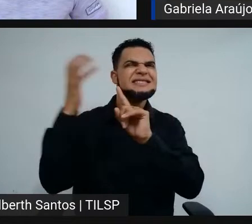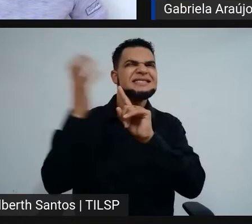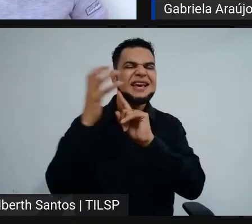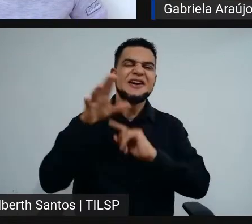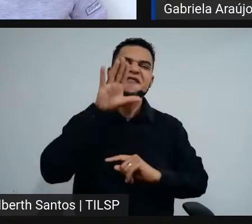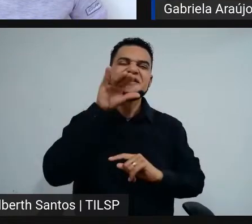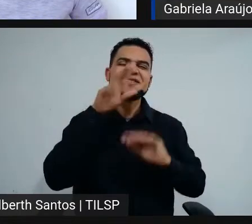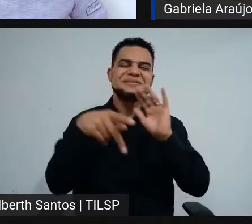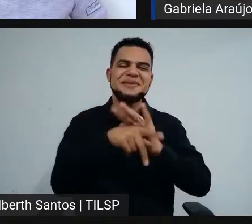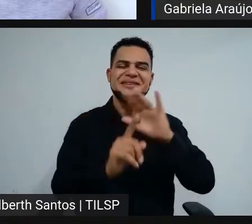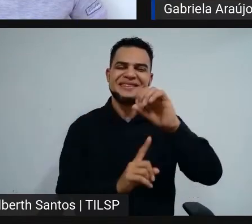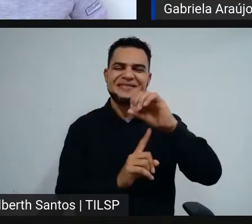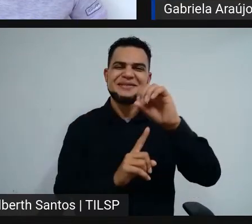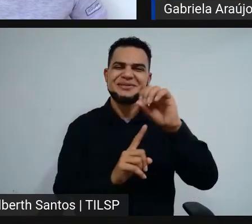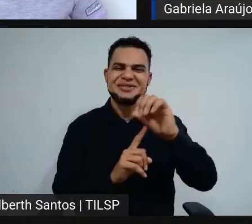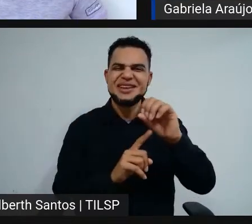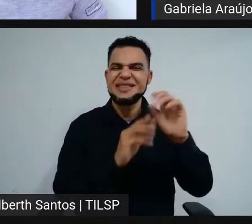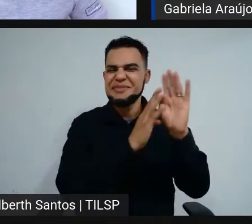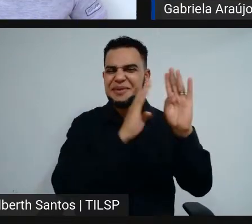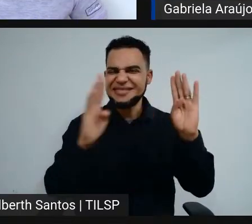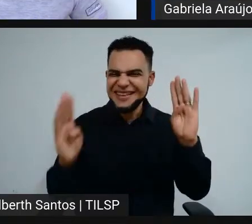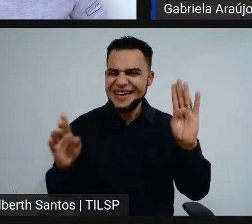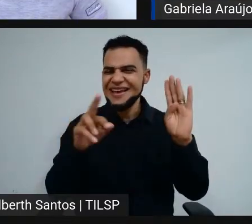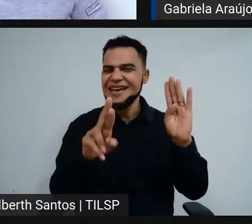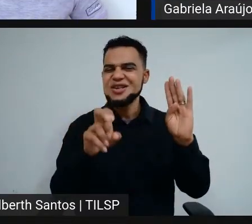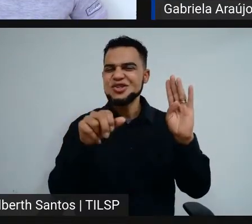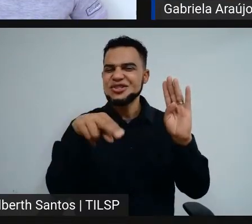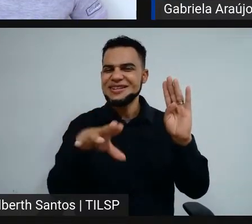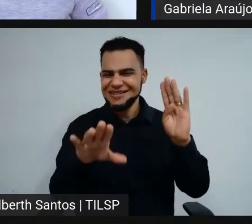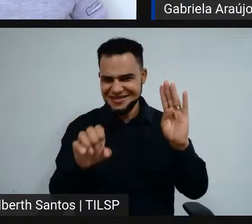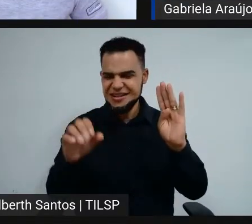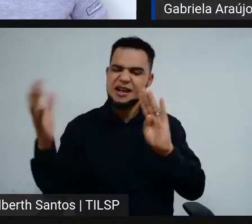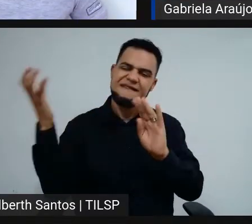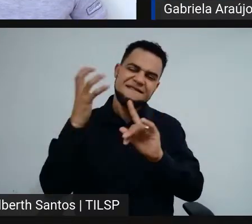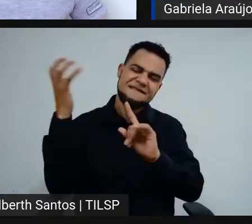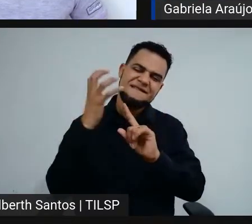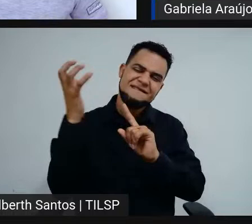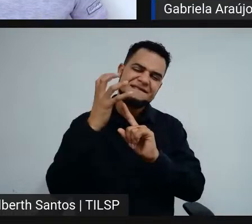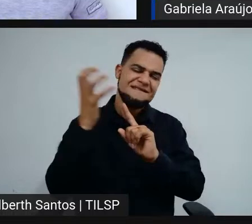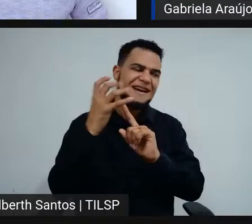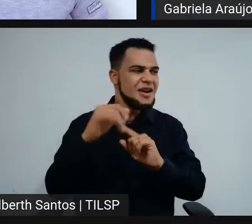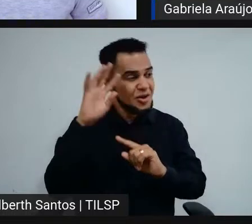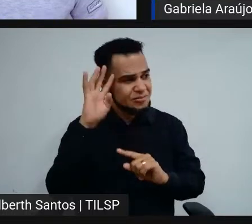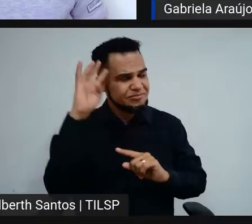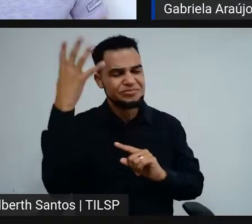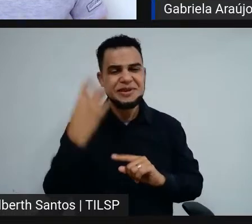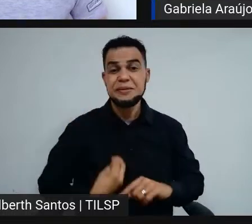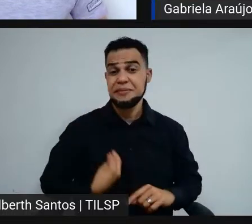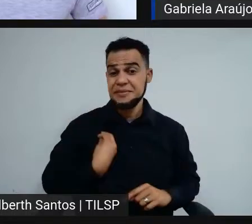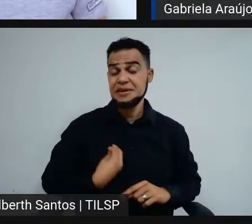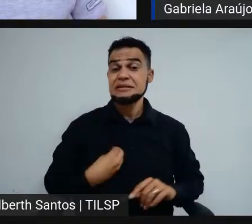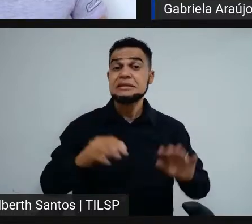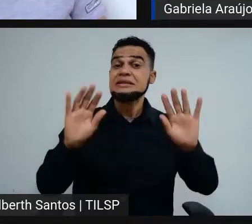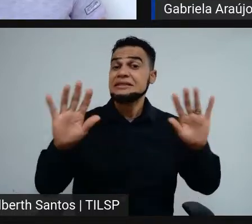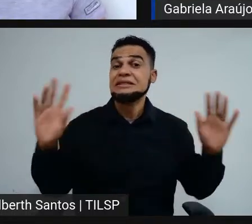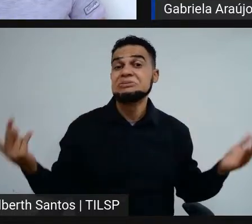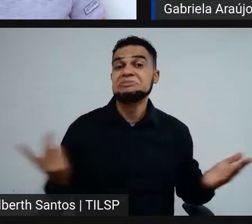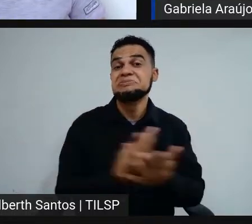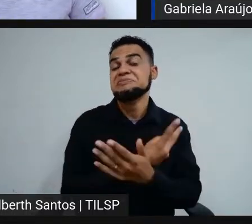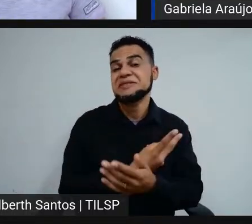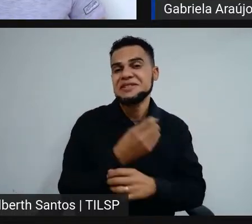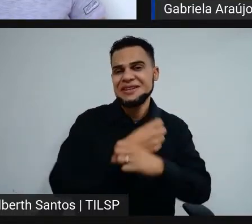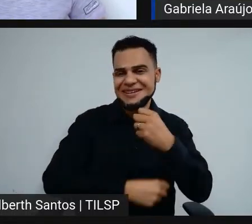IFMG, da nossa bibliotecária, Tia Regiane, eu decidi participar e acabou que no